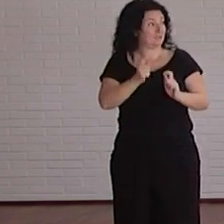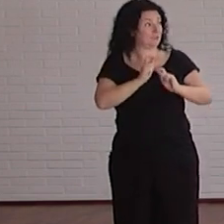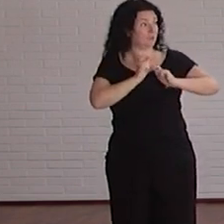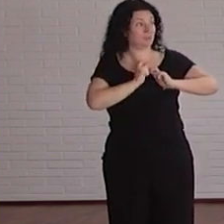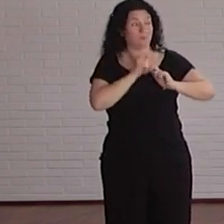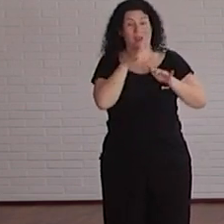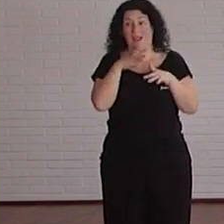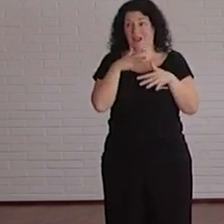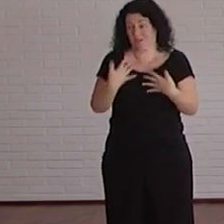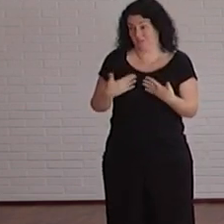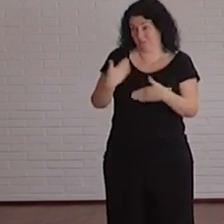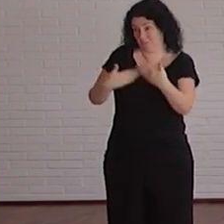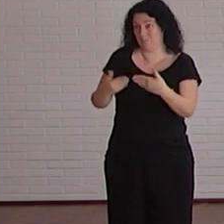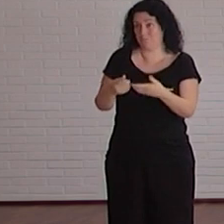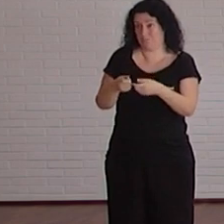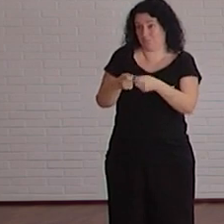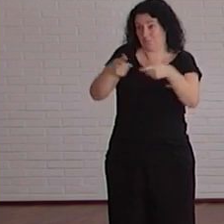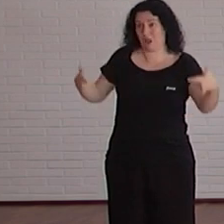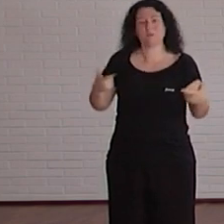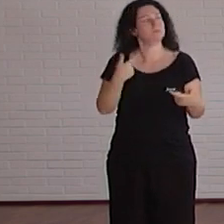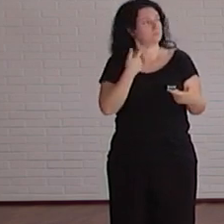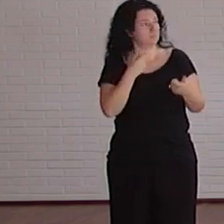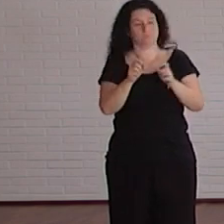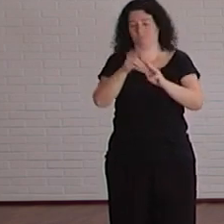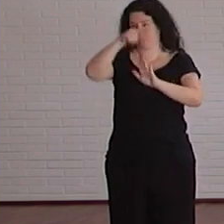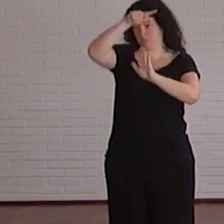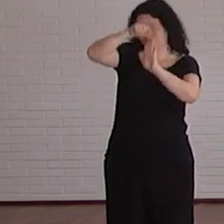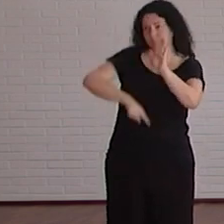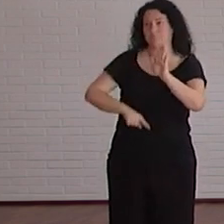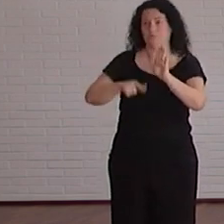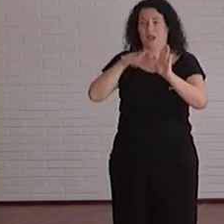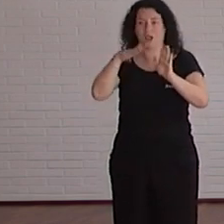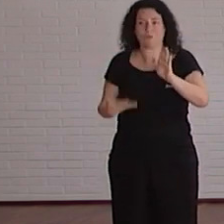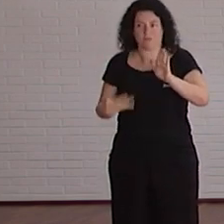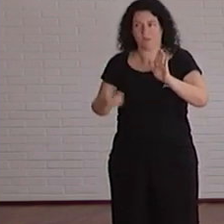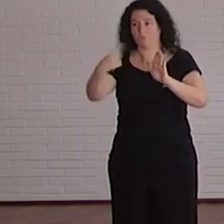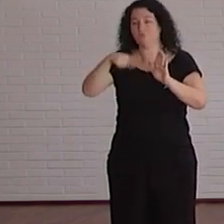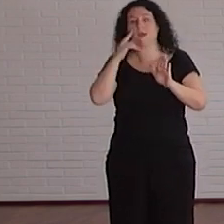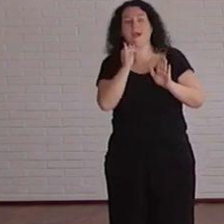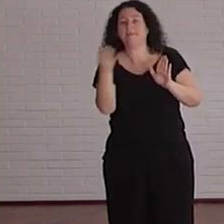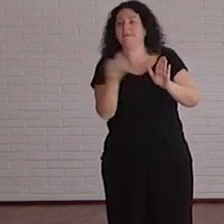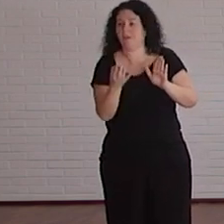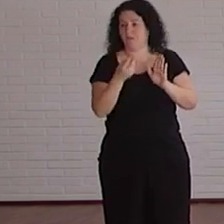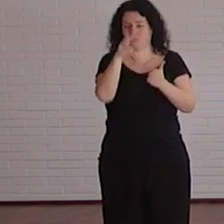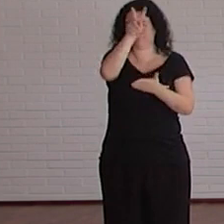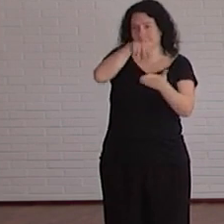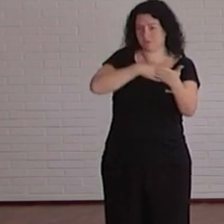actualizaremos nuestro inventario para que podáis consultar desde allí desde la página web todo lo que tenemos en la unidad.